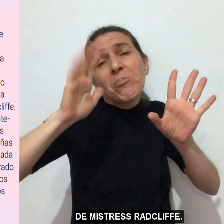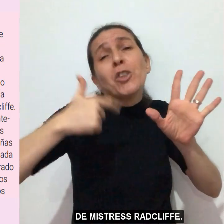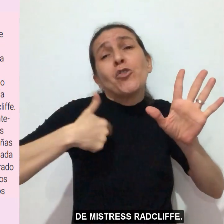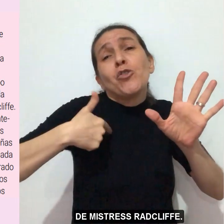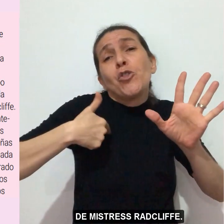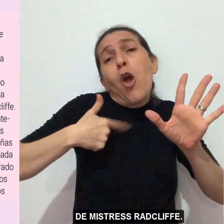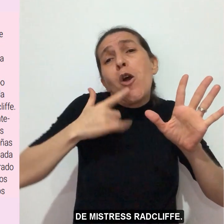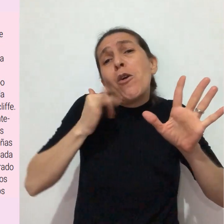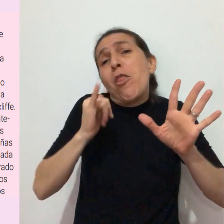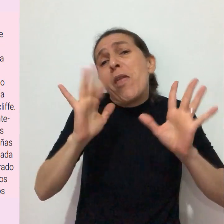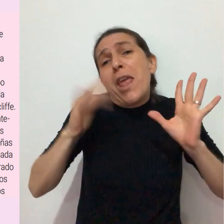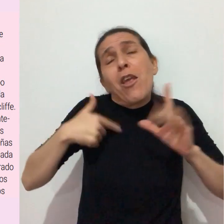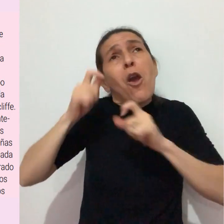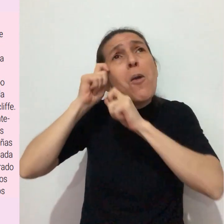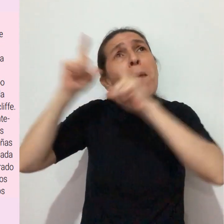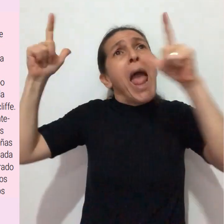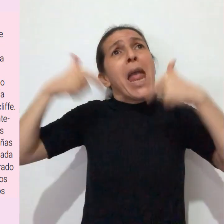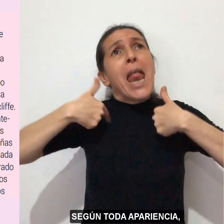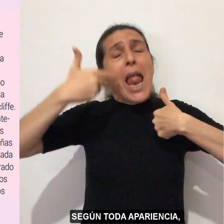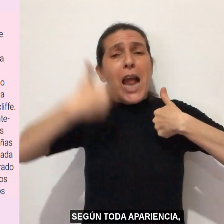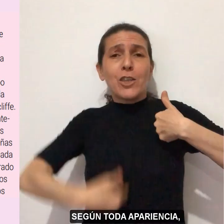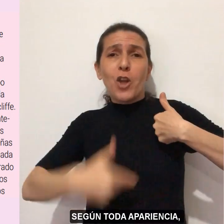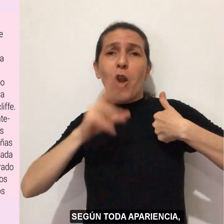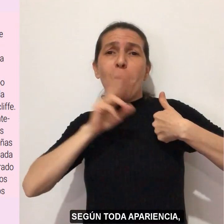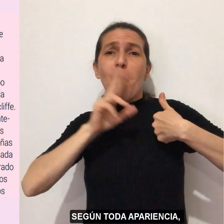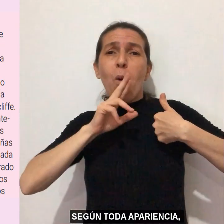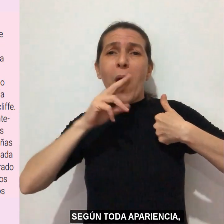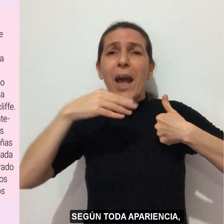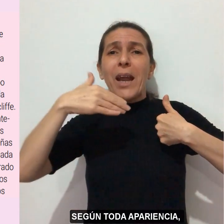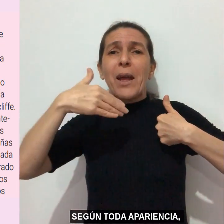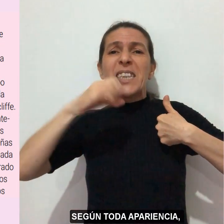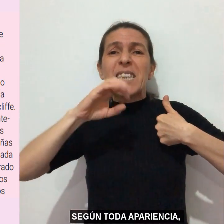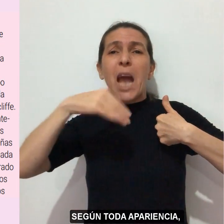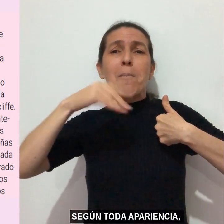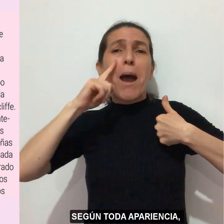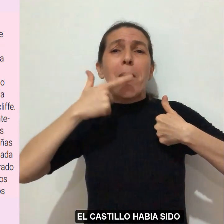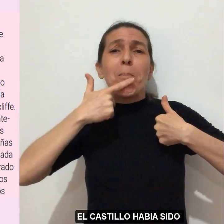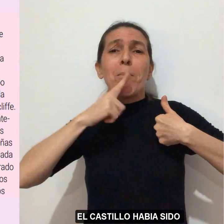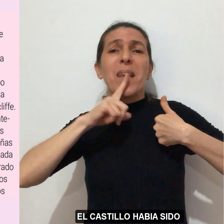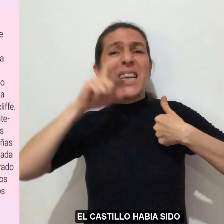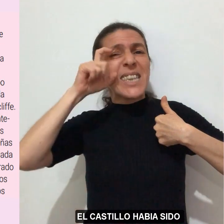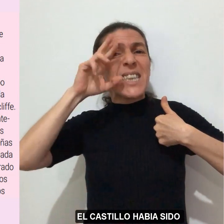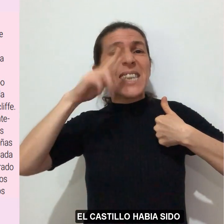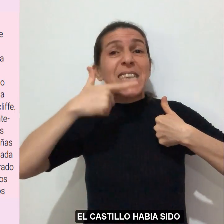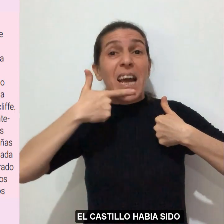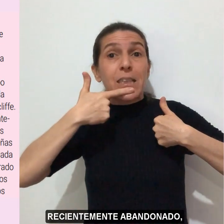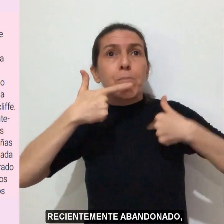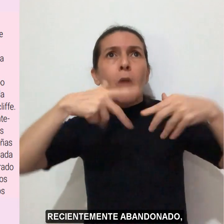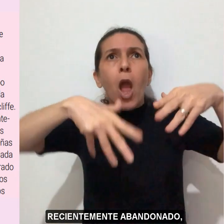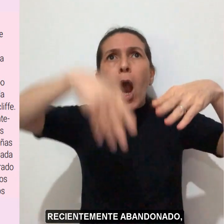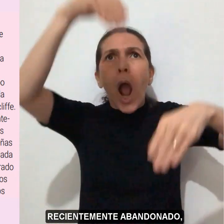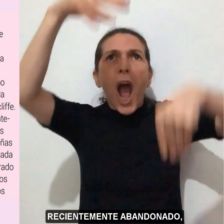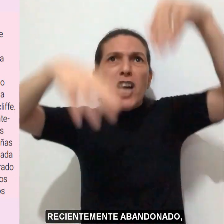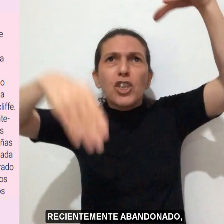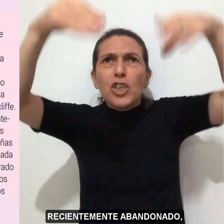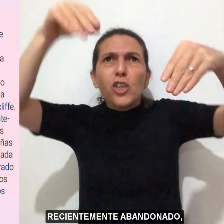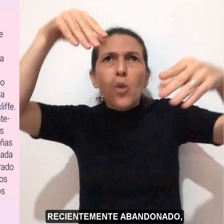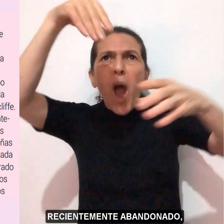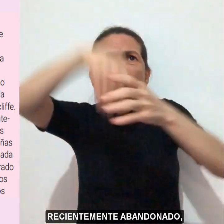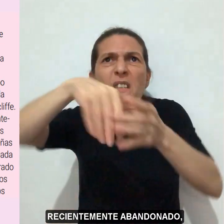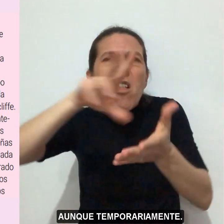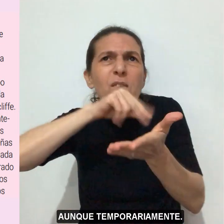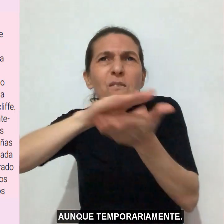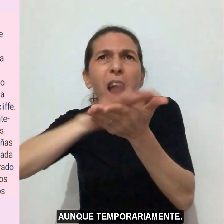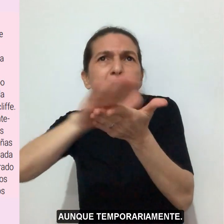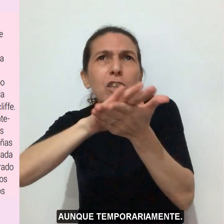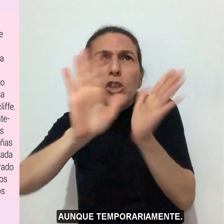Radcliffe. Según toda apariencia, el castillo había sido recientemente abandonado,